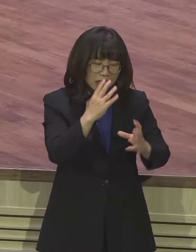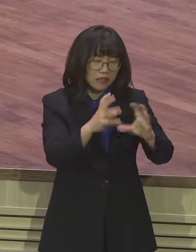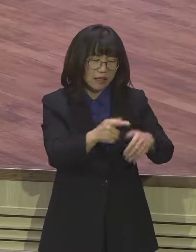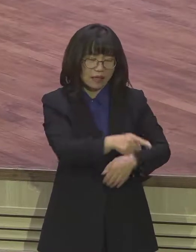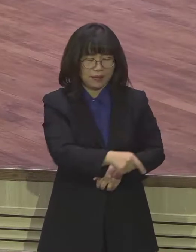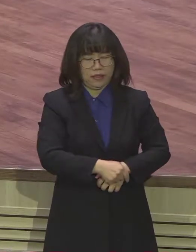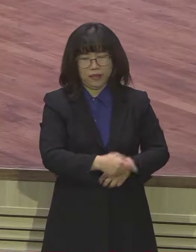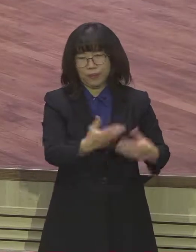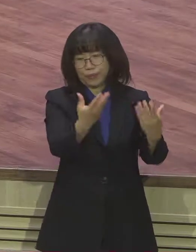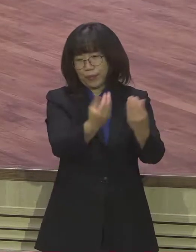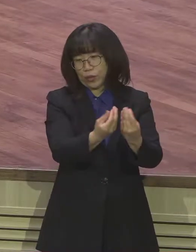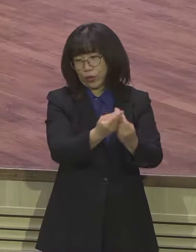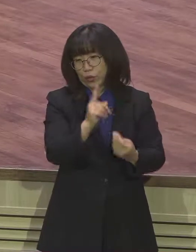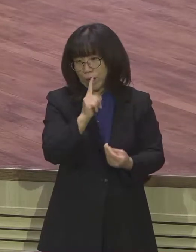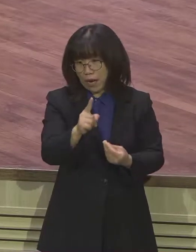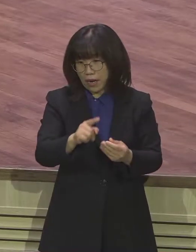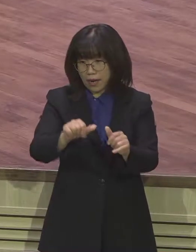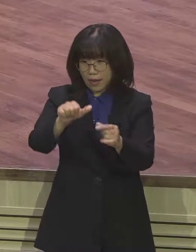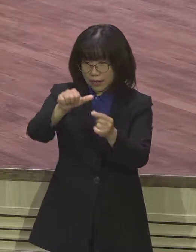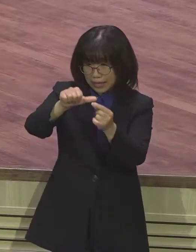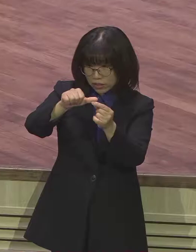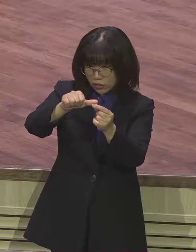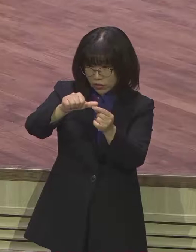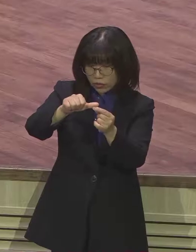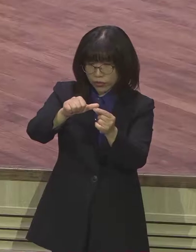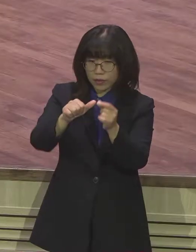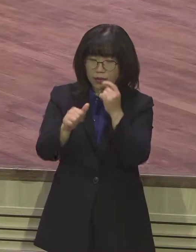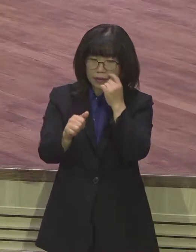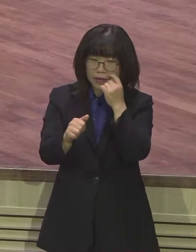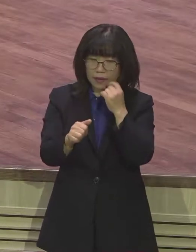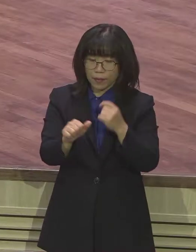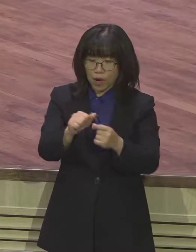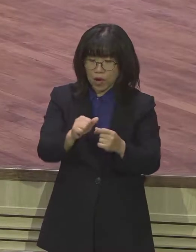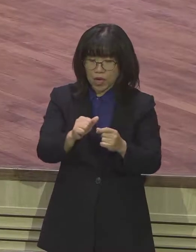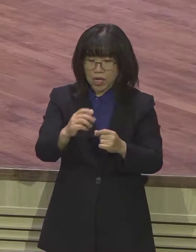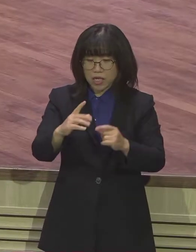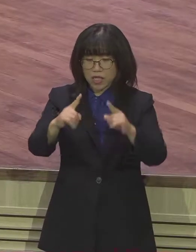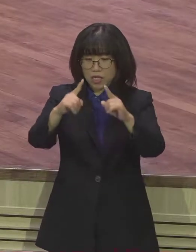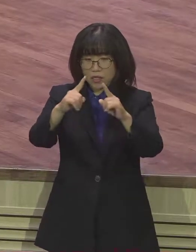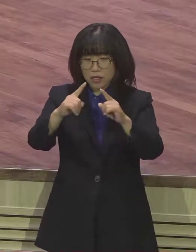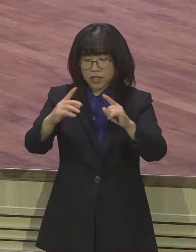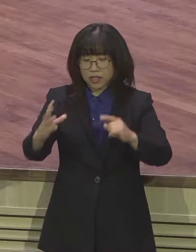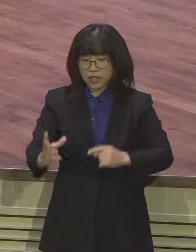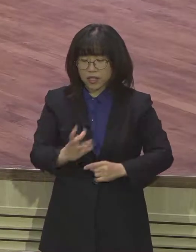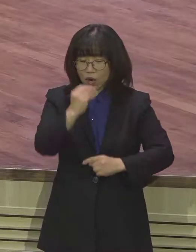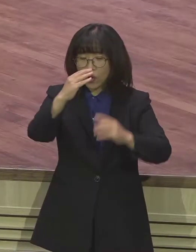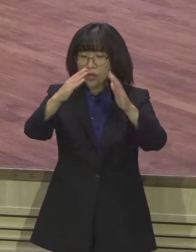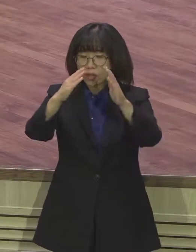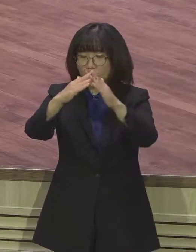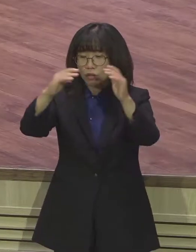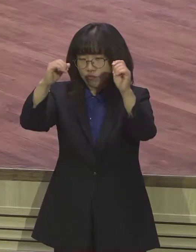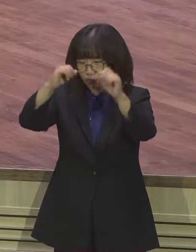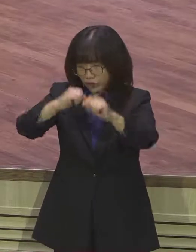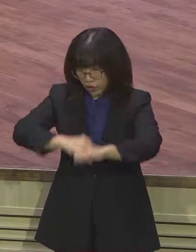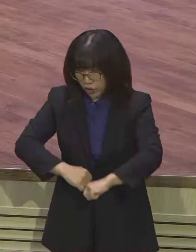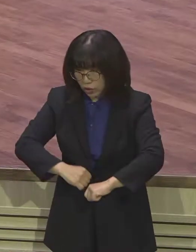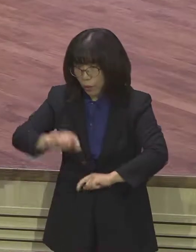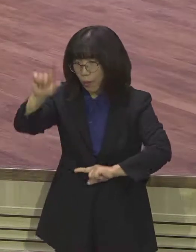있습니다. 마지막으로 9장으로 넘어가면 성전이 무너지는 환상으로 이 부서진 문설주는 바로 신앙의